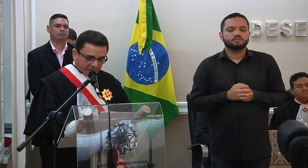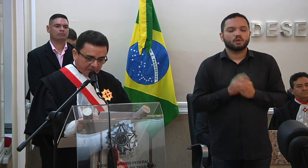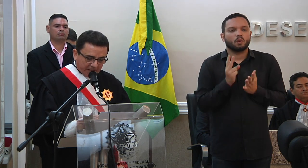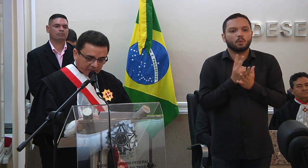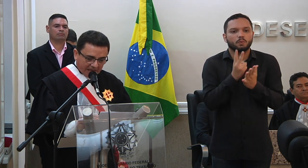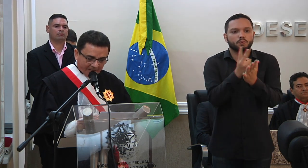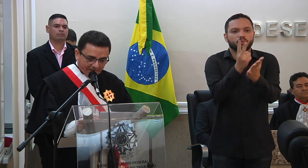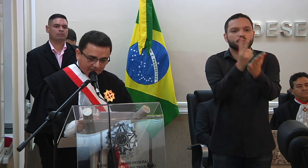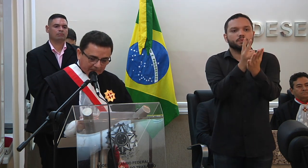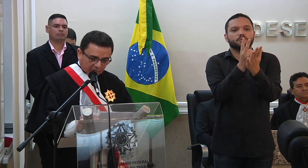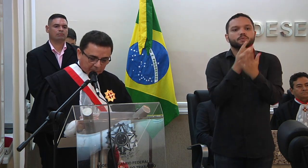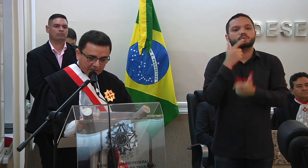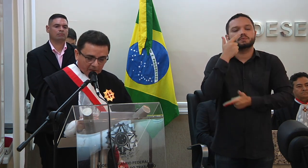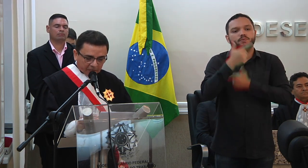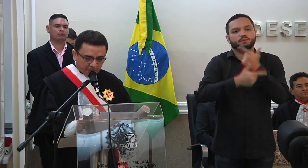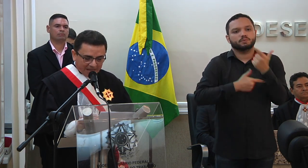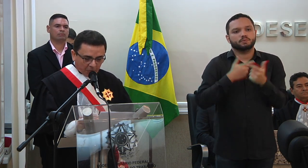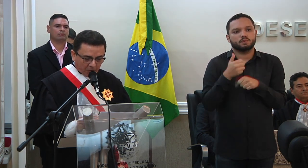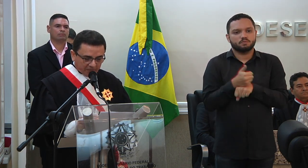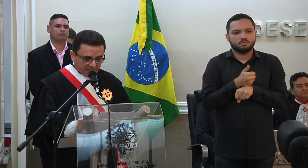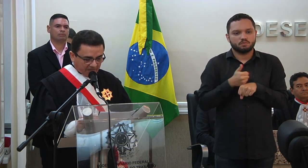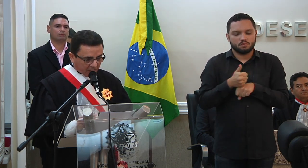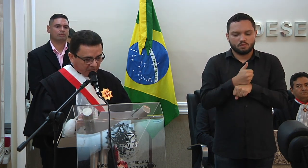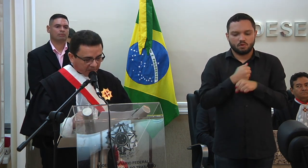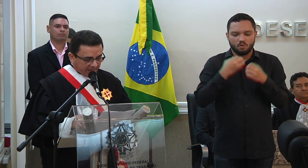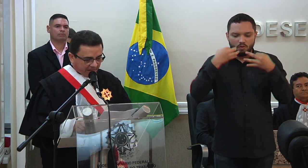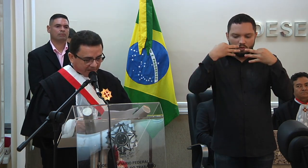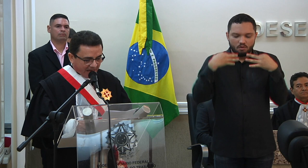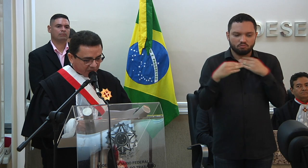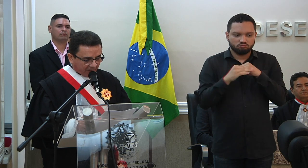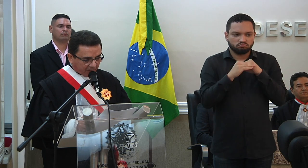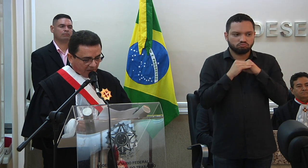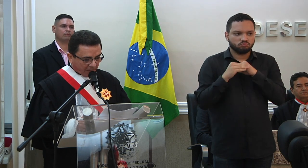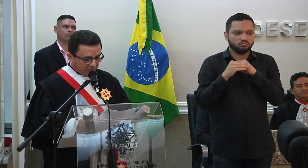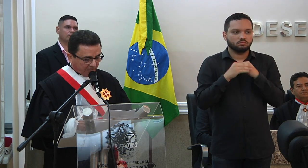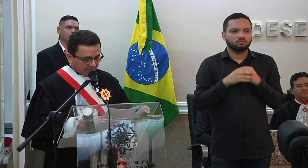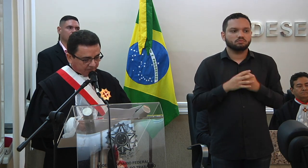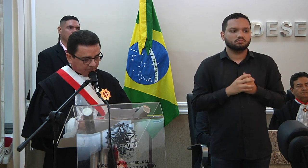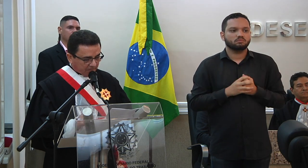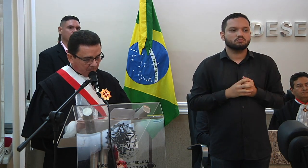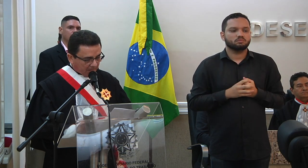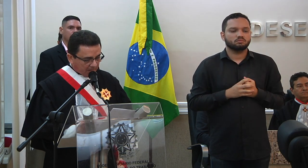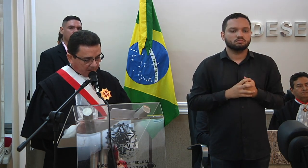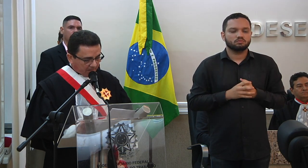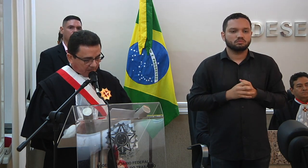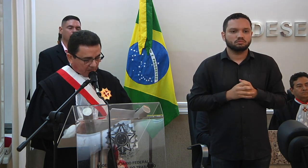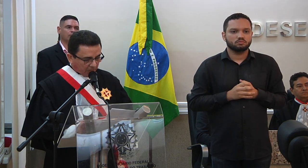continue a ser prestada nos melhores padrões de celeridade e eficiência.